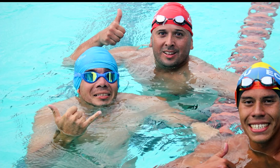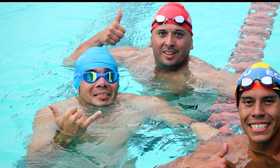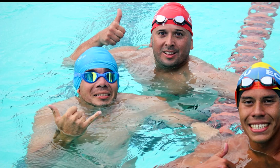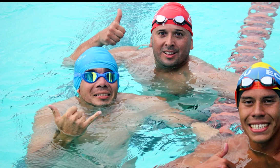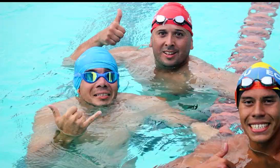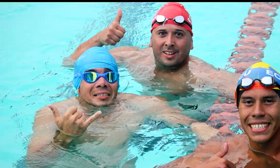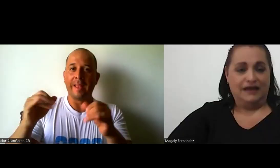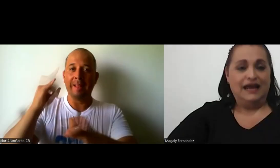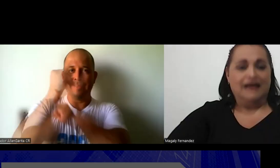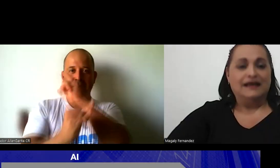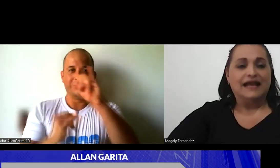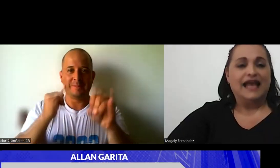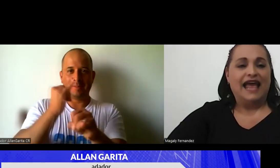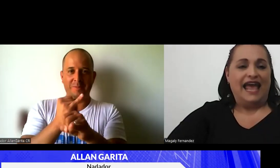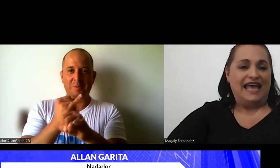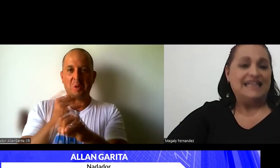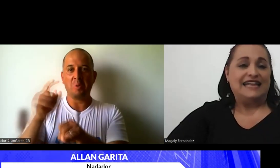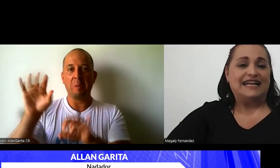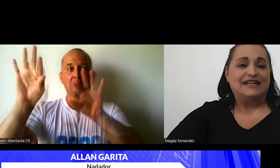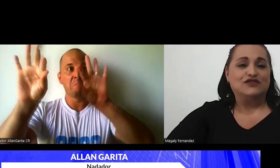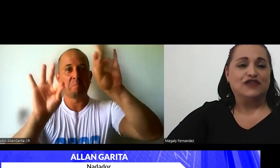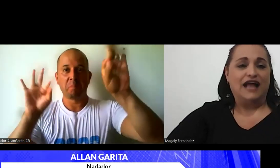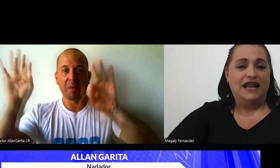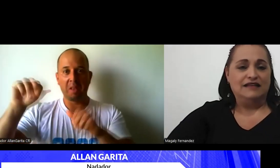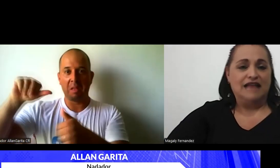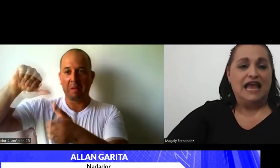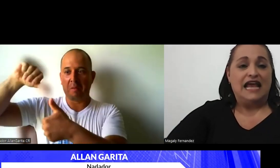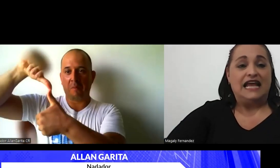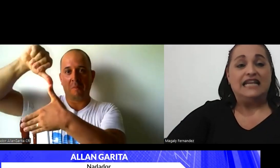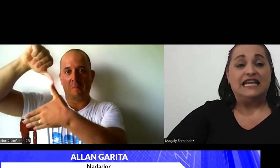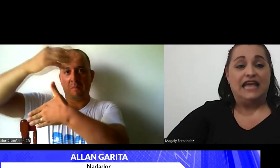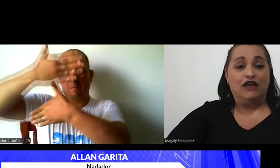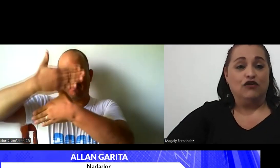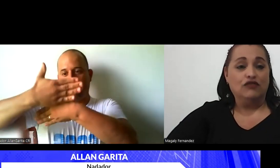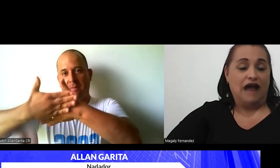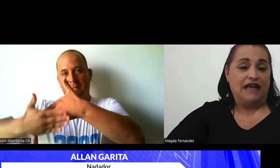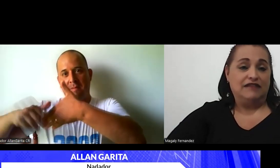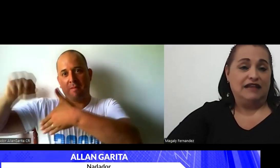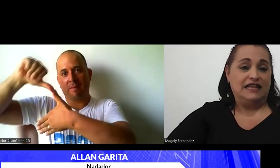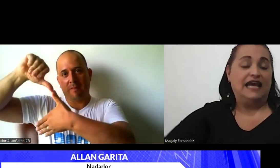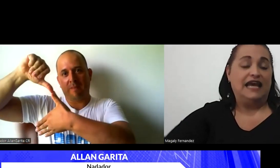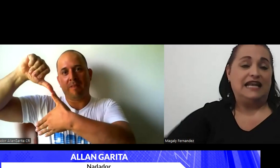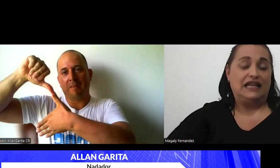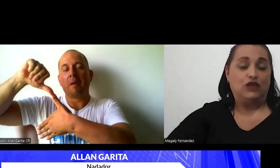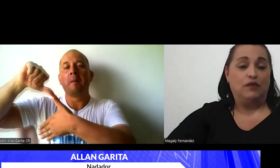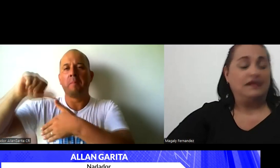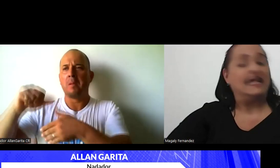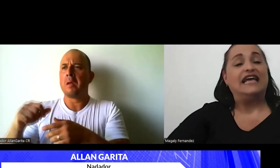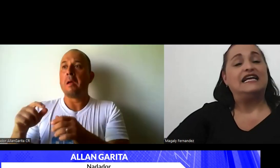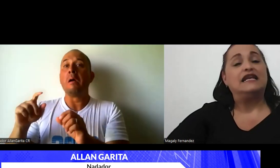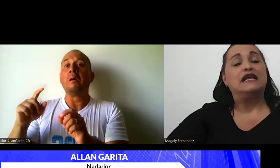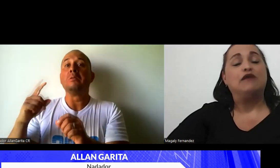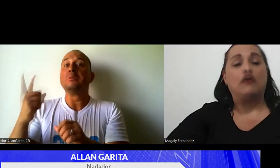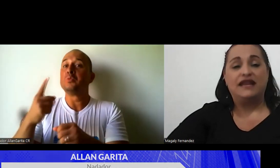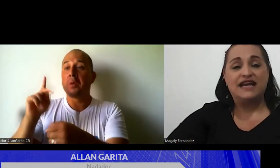Internacional, eligieron a nivel de Latinoamérica